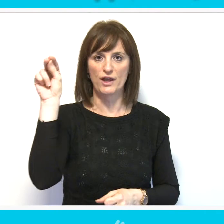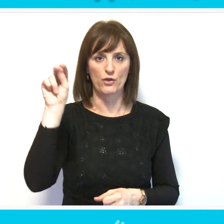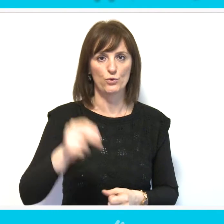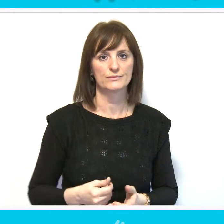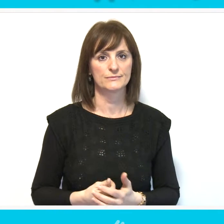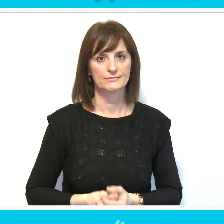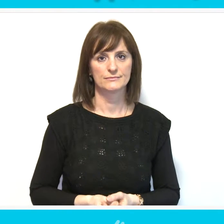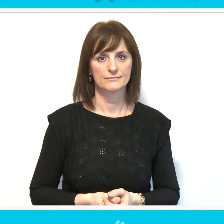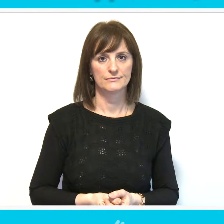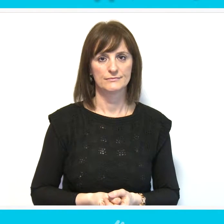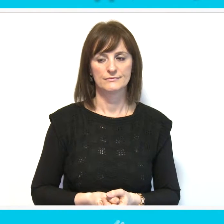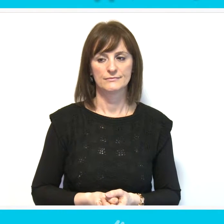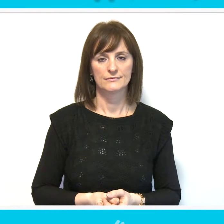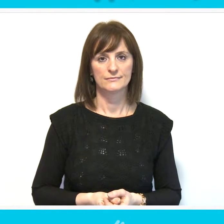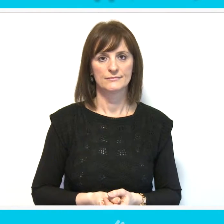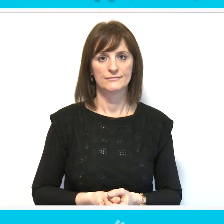saopštenju.